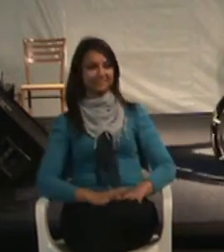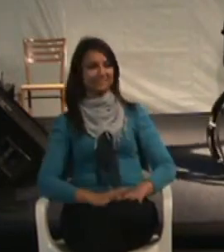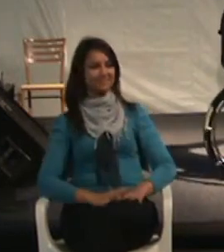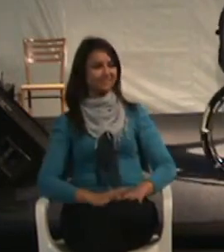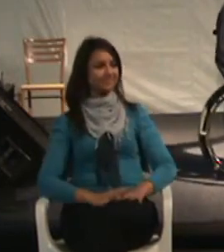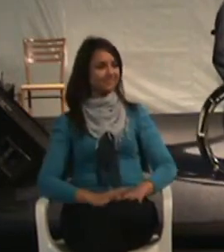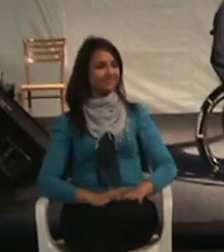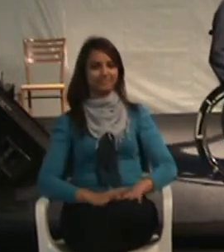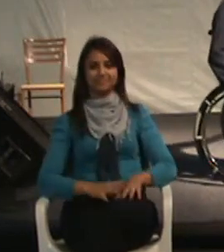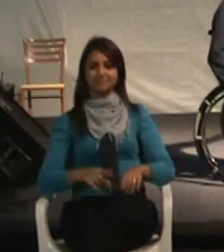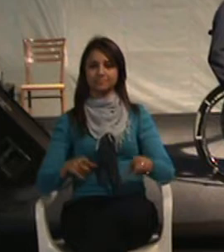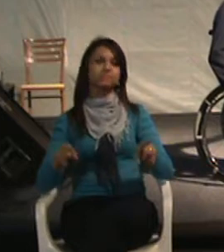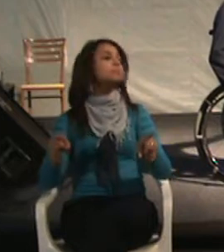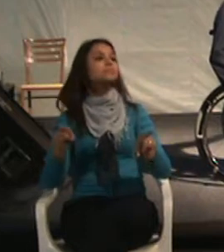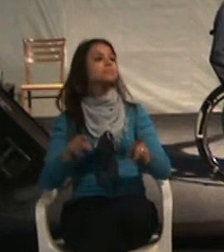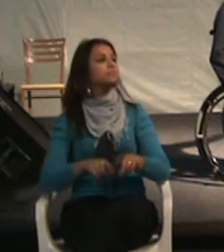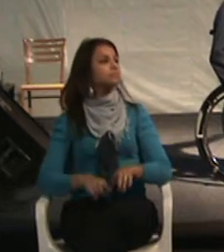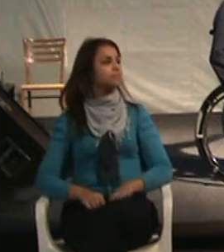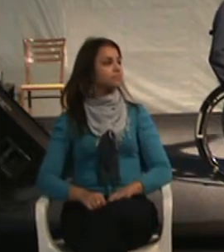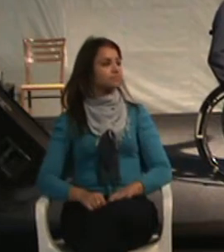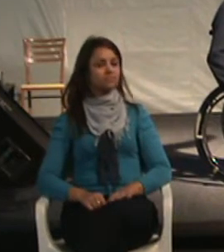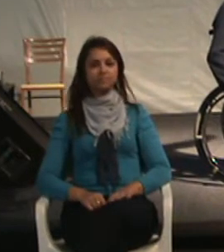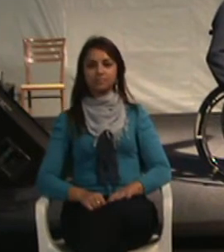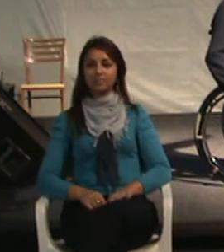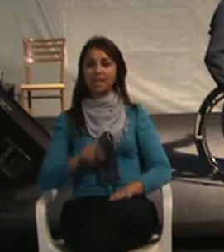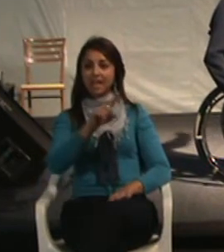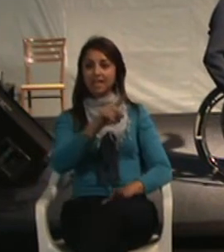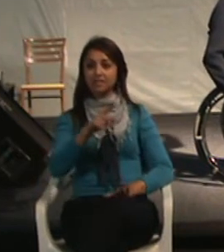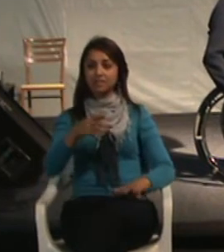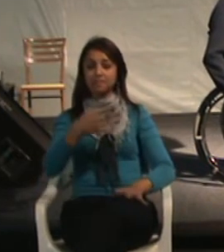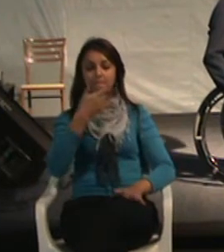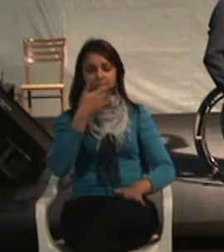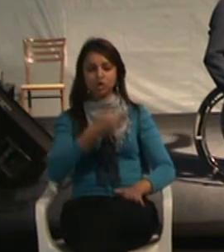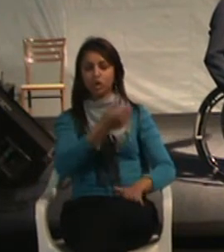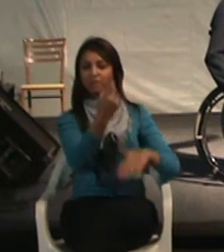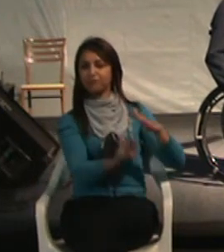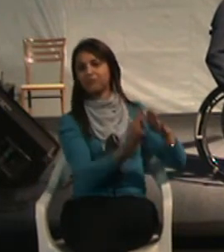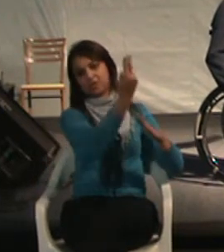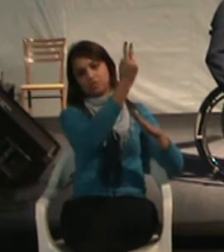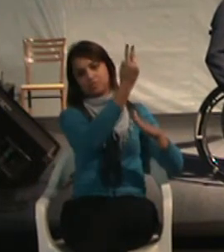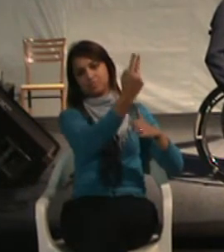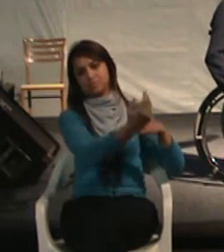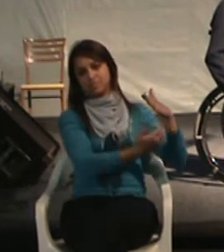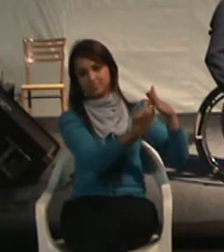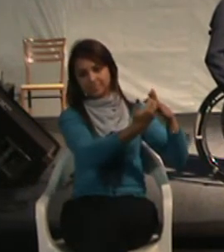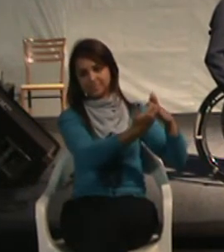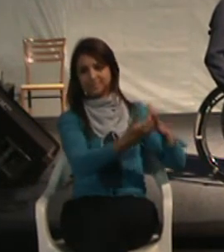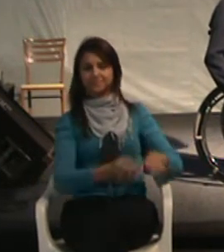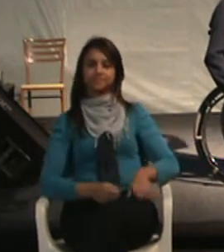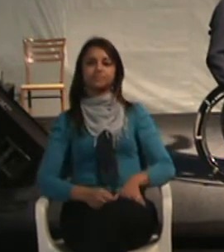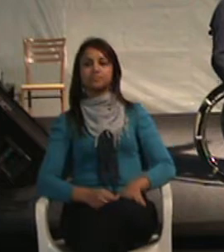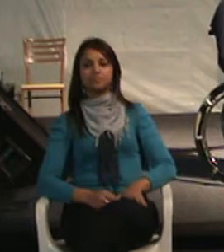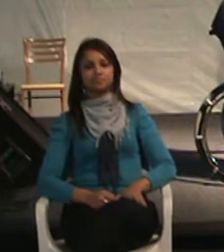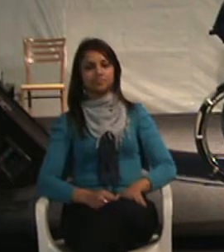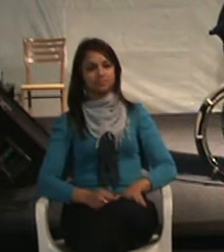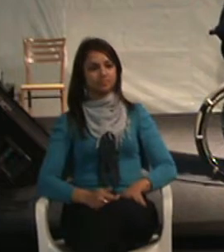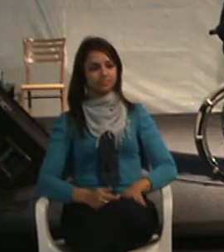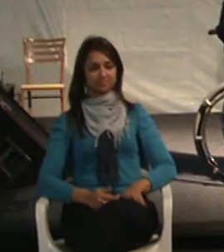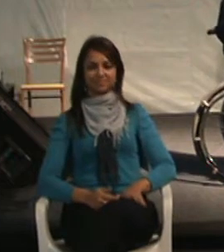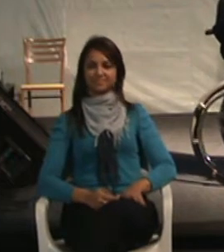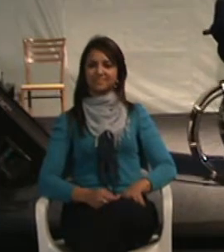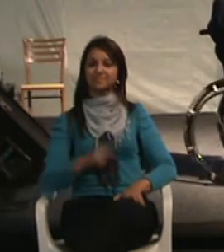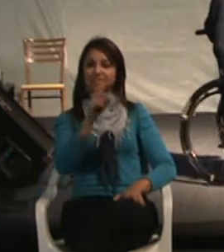agrega valor ao negócio, agrega valor, né? Traz nova perspectiva do ambiente profissional, enfim.